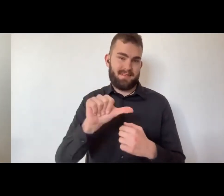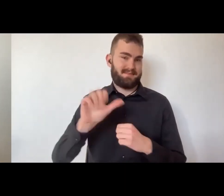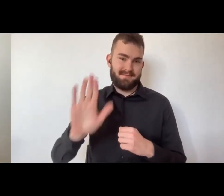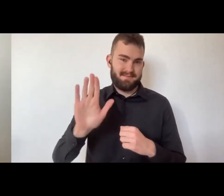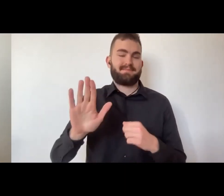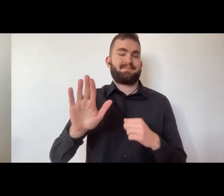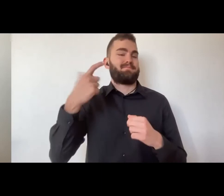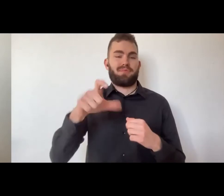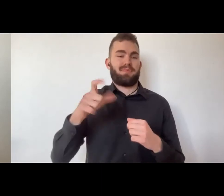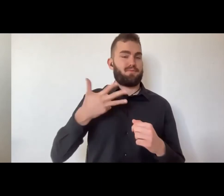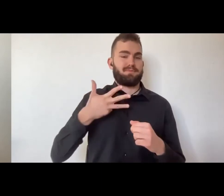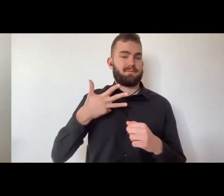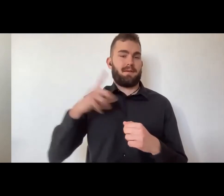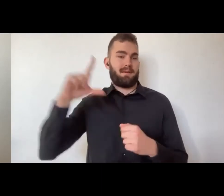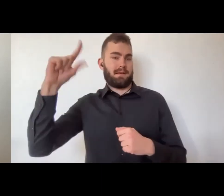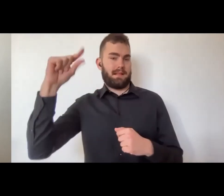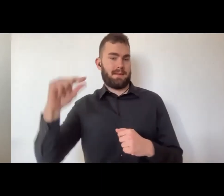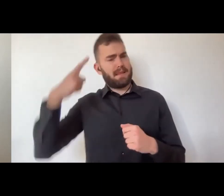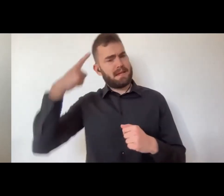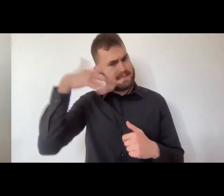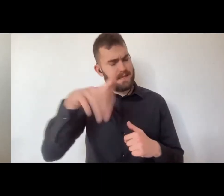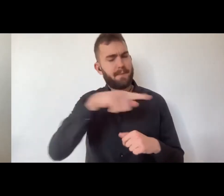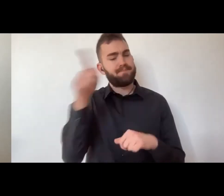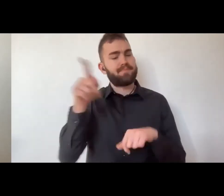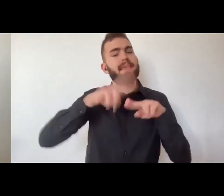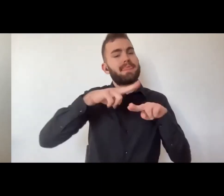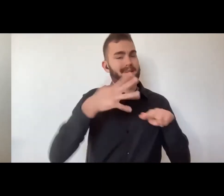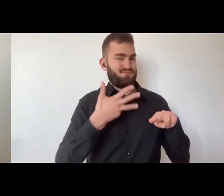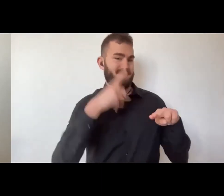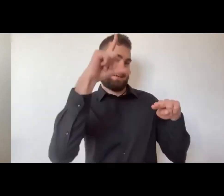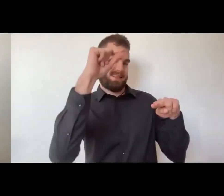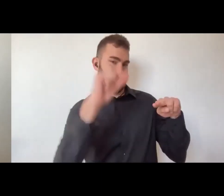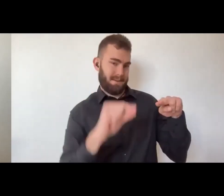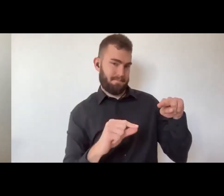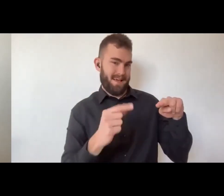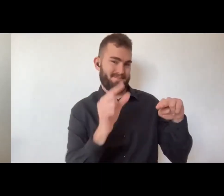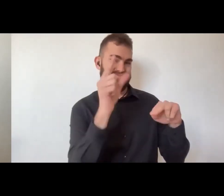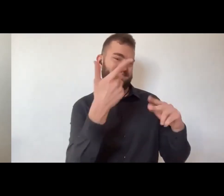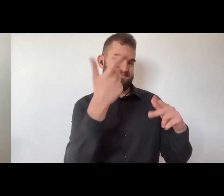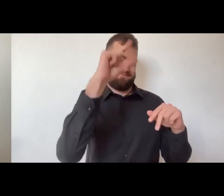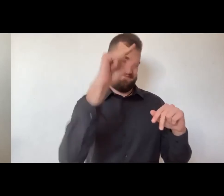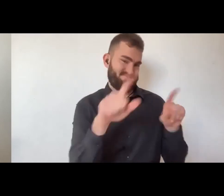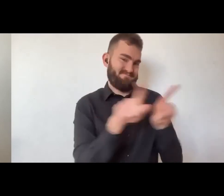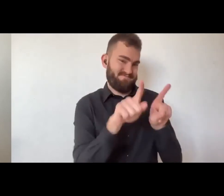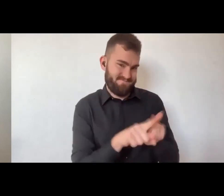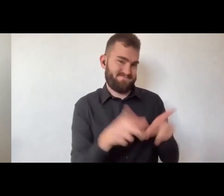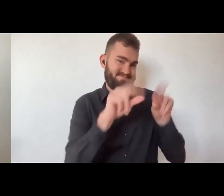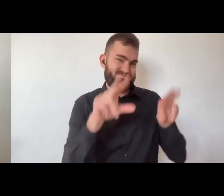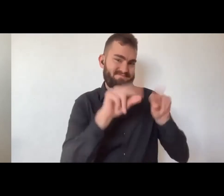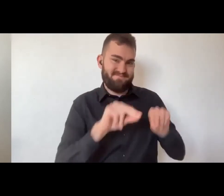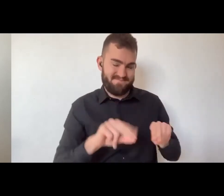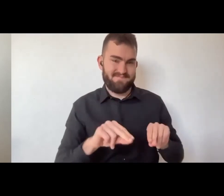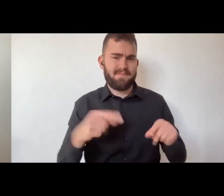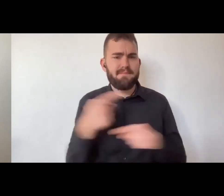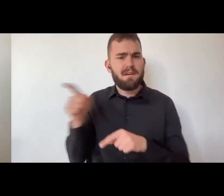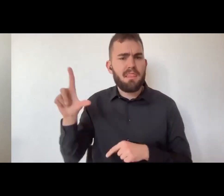poesia una sua poesia in lingua dei segni italiana voi sapete in lingua italiana le poesie molto spesso